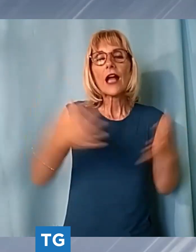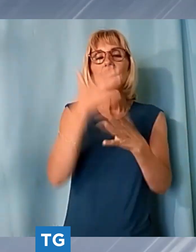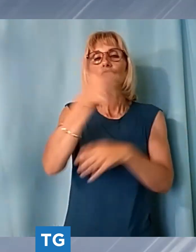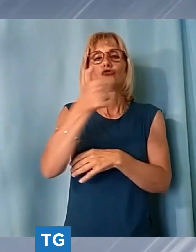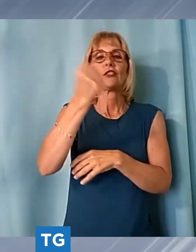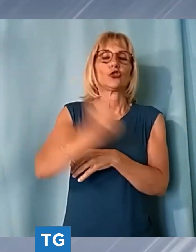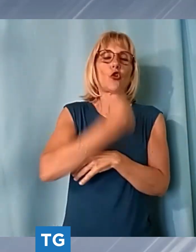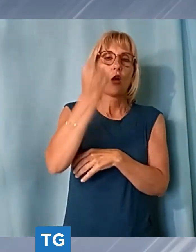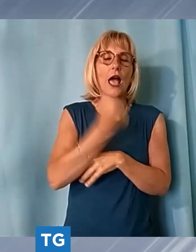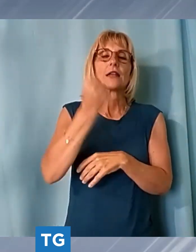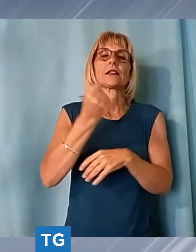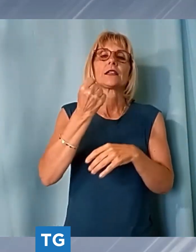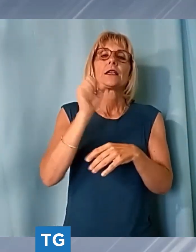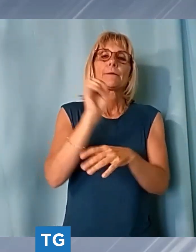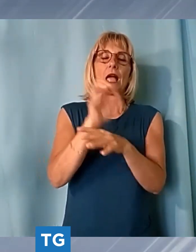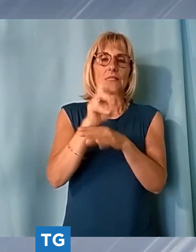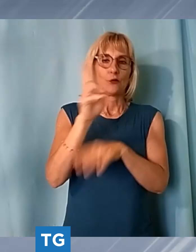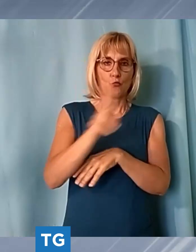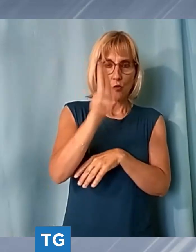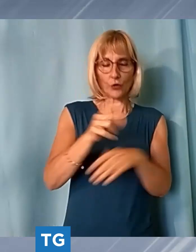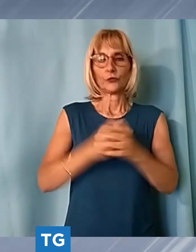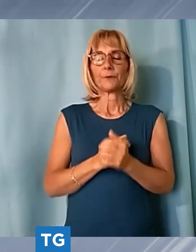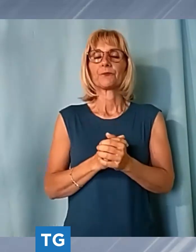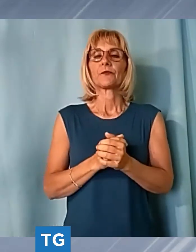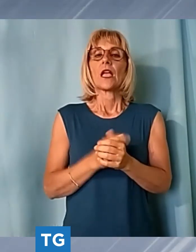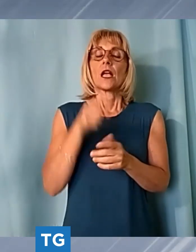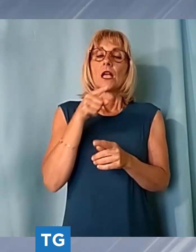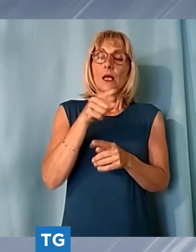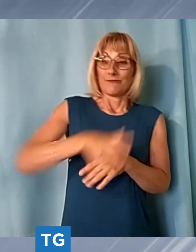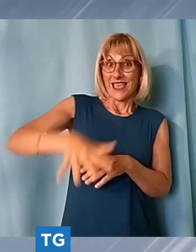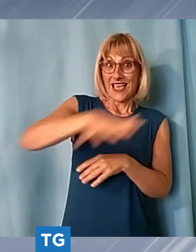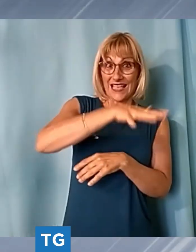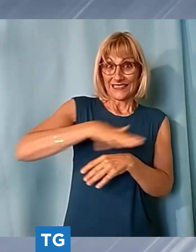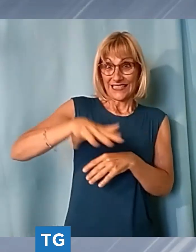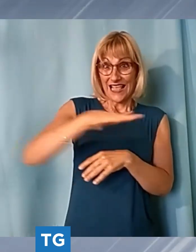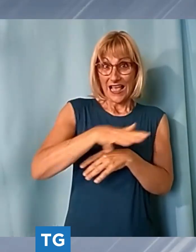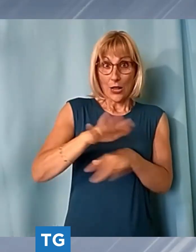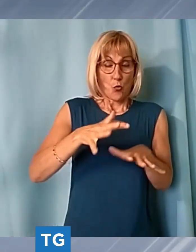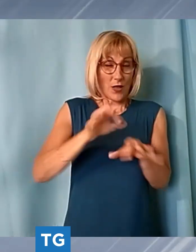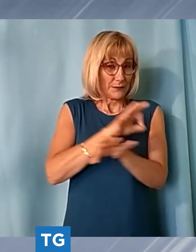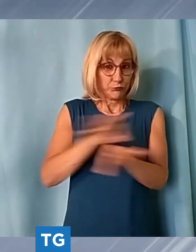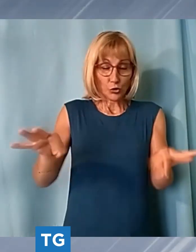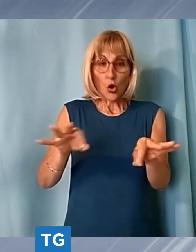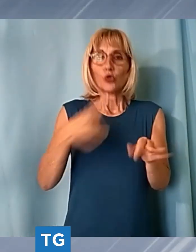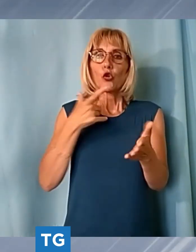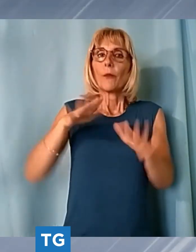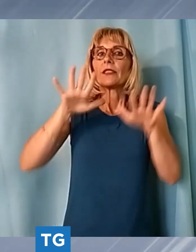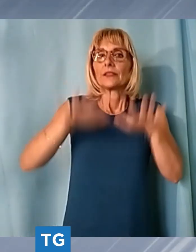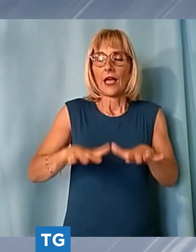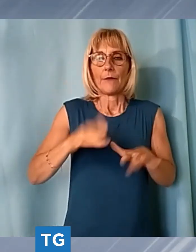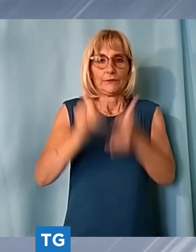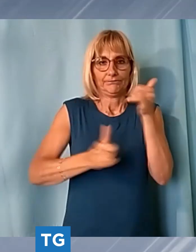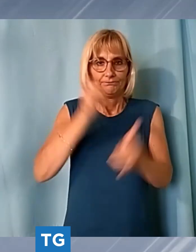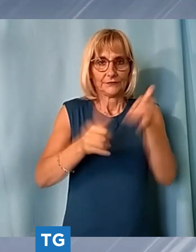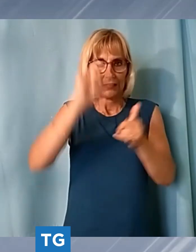piazzale quasi terminato per ospitare la partenza della tappa del giro d'italia è stato nuovamente oggetto di un intervento di gaia